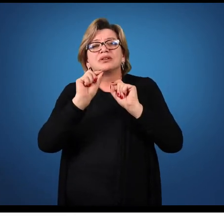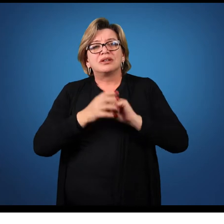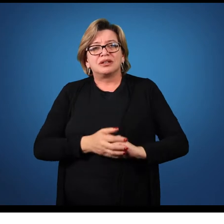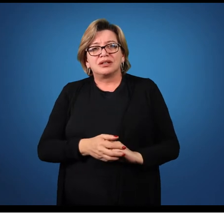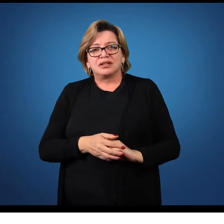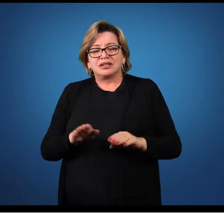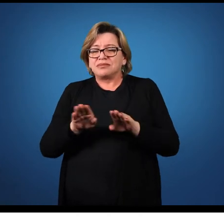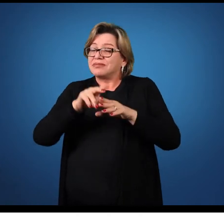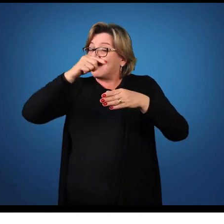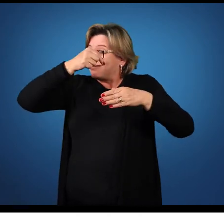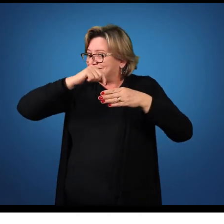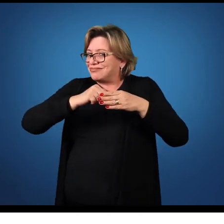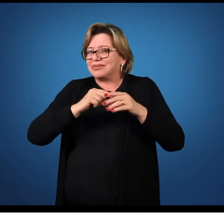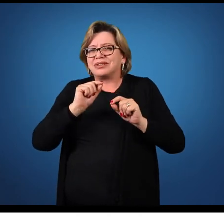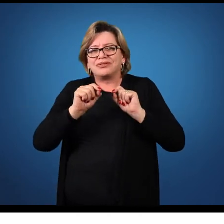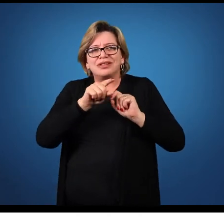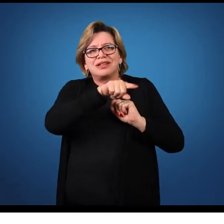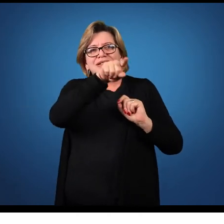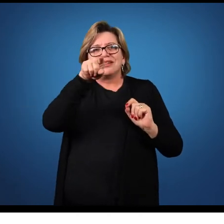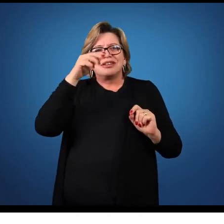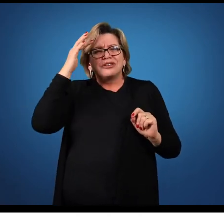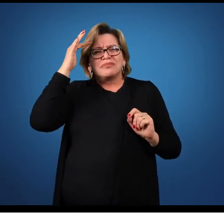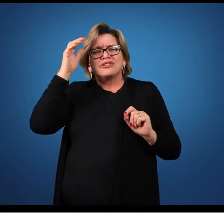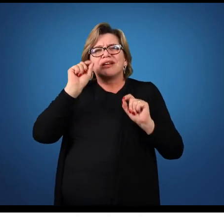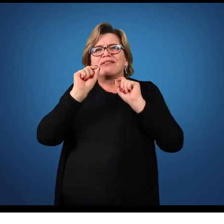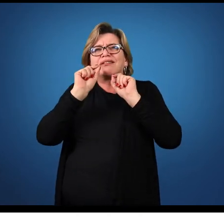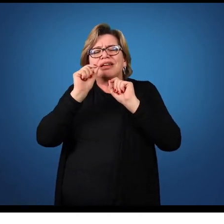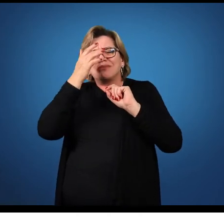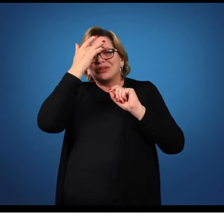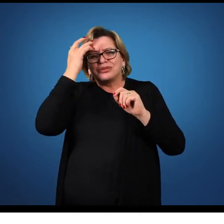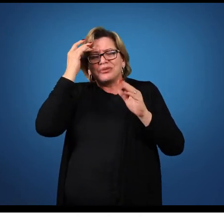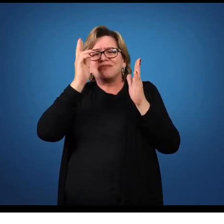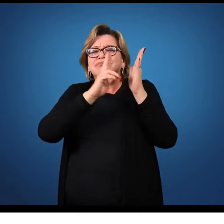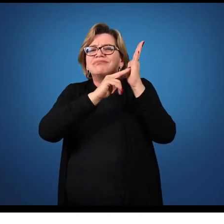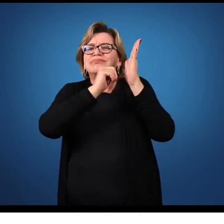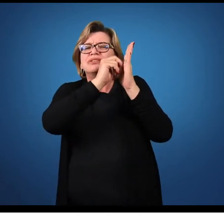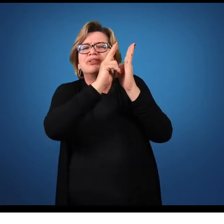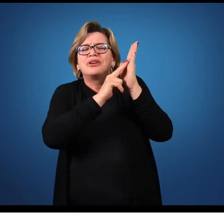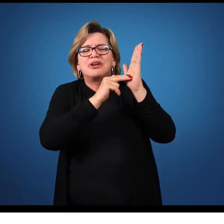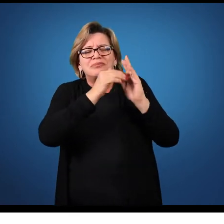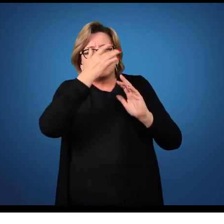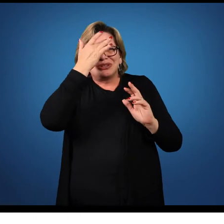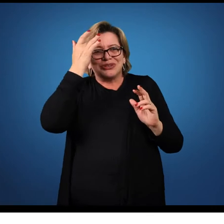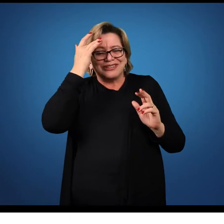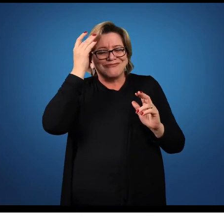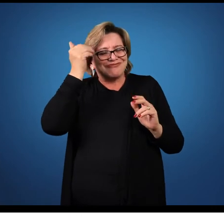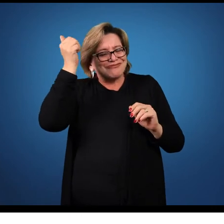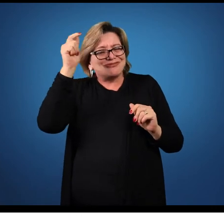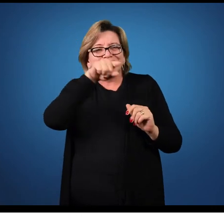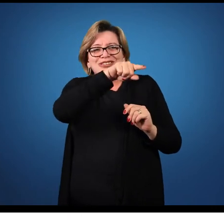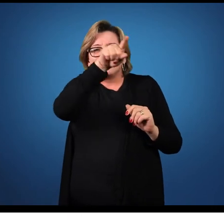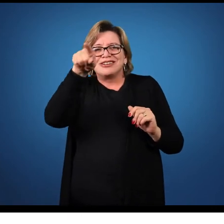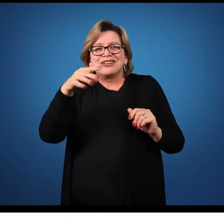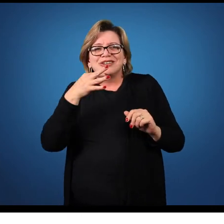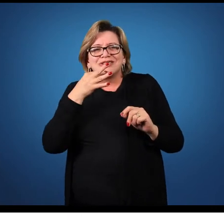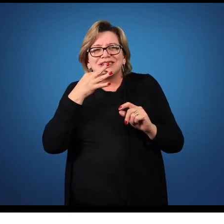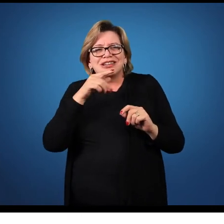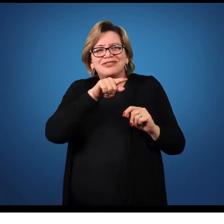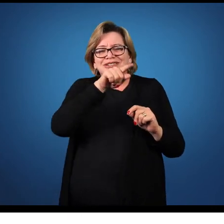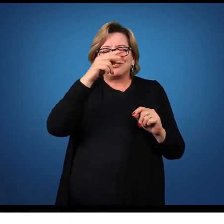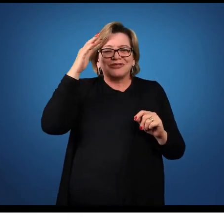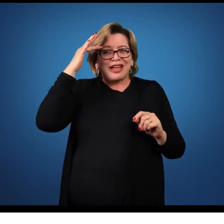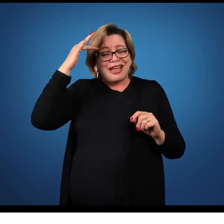Ainda mais a fundo, tente imaginar quem a pintou. Pelos artistas que você já conhece e você já viu algumas obras.